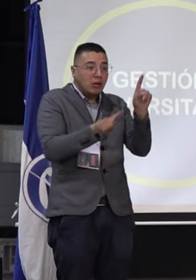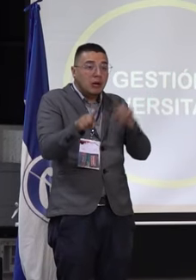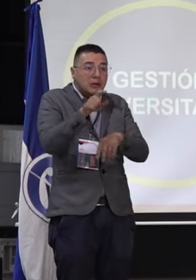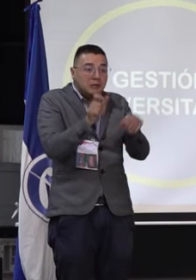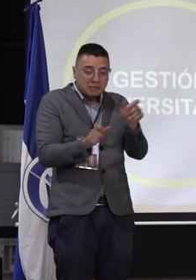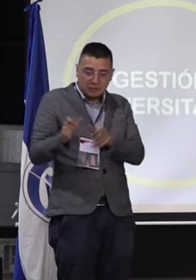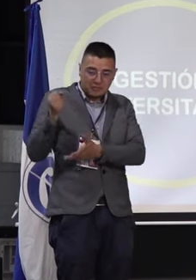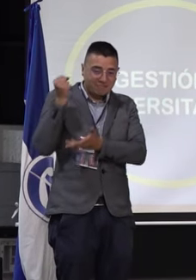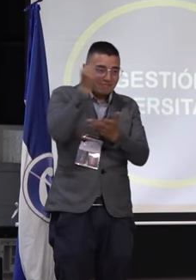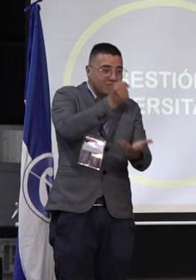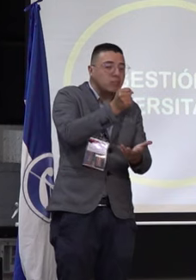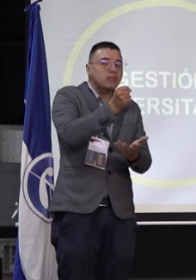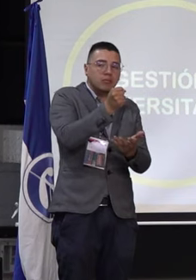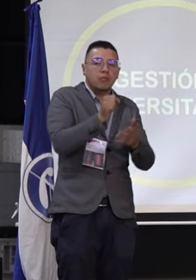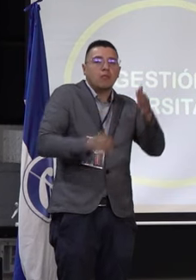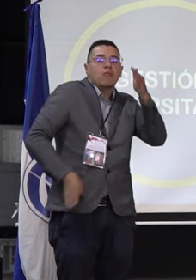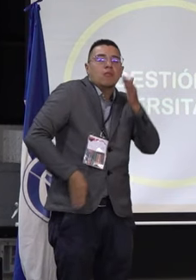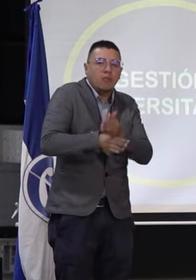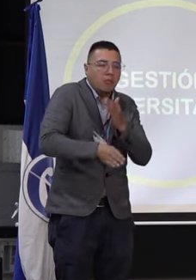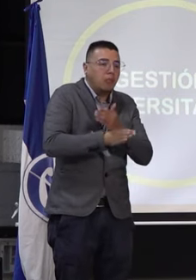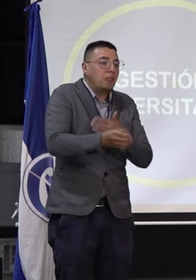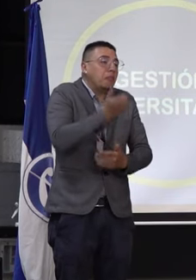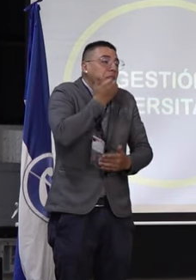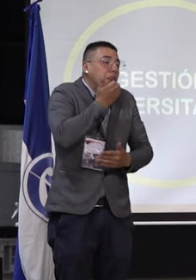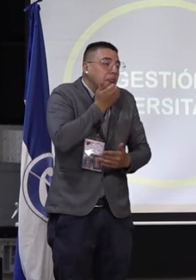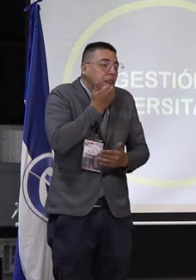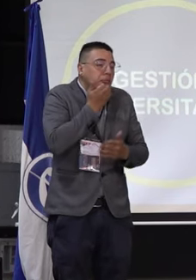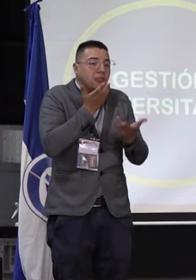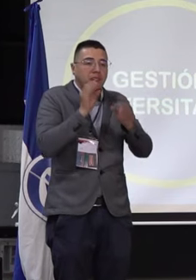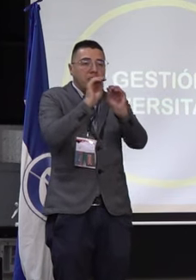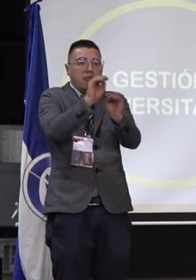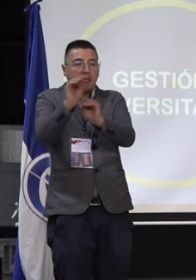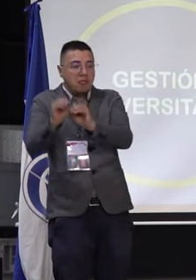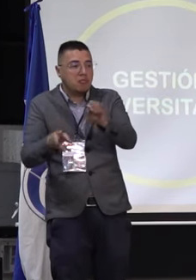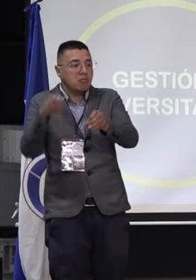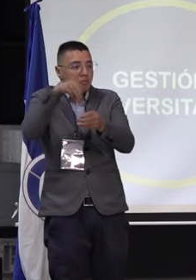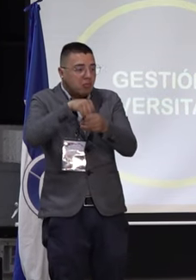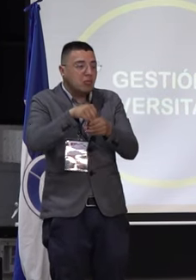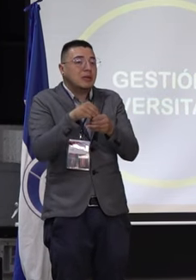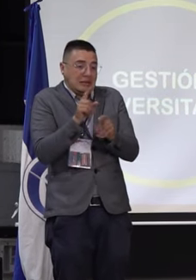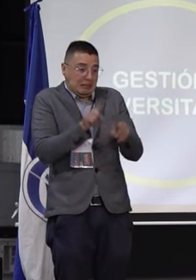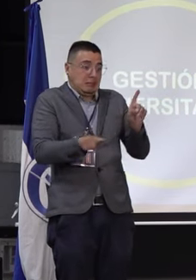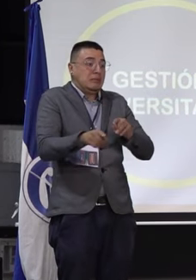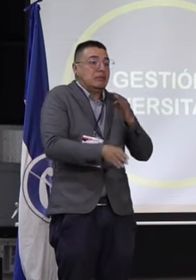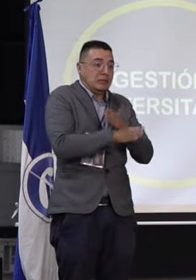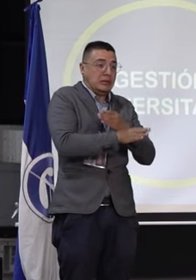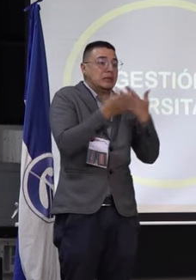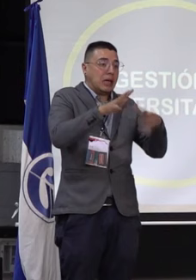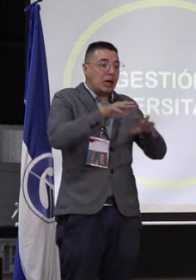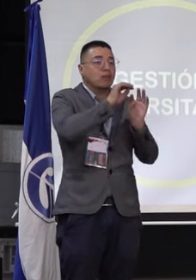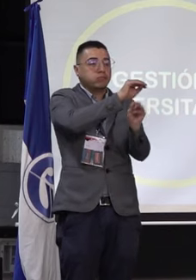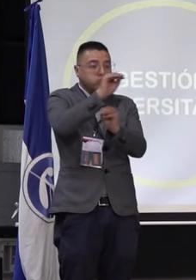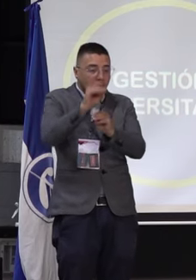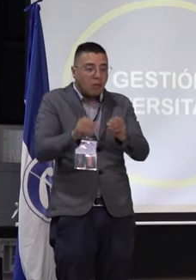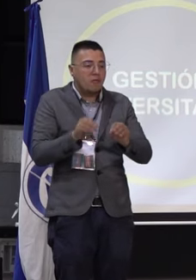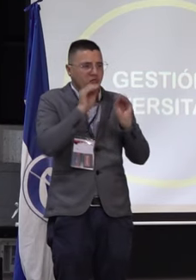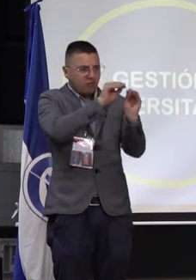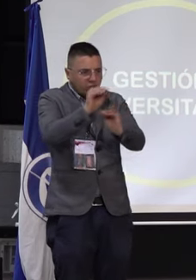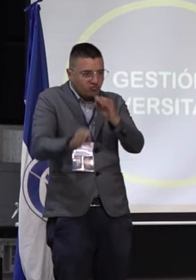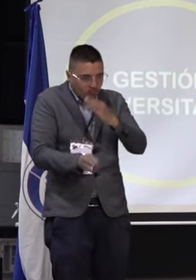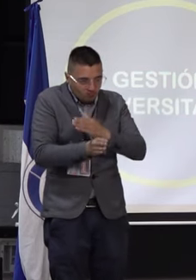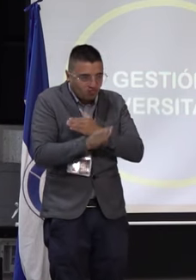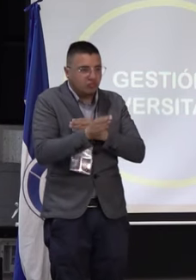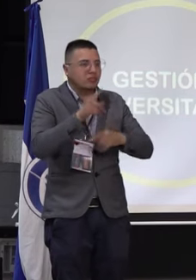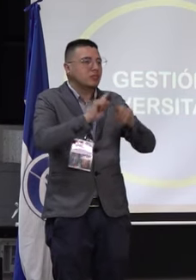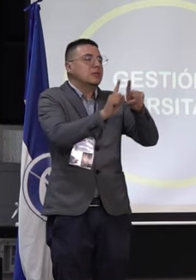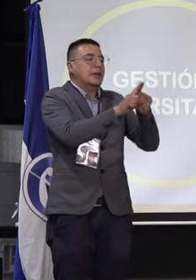incentivos puede ser continuar, por ejemplo, con los programas de formación, que algunos ya se vienen desarrollando, una formación continuada, por lo